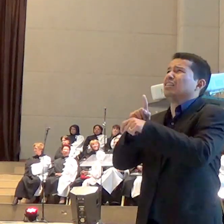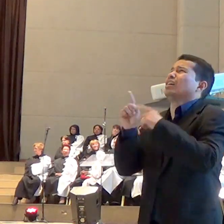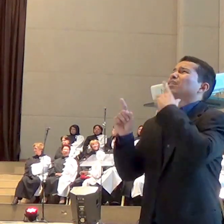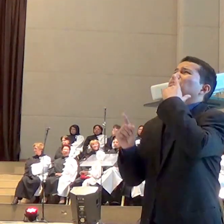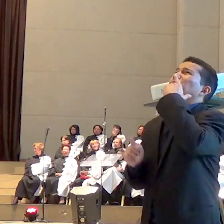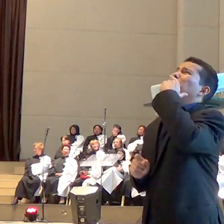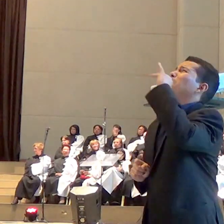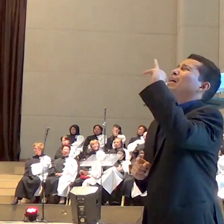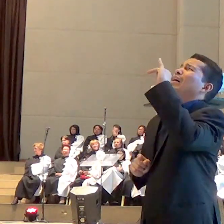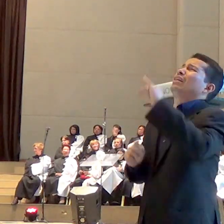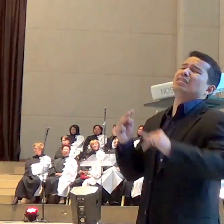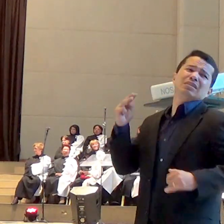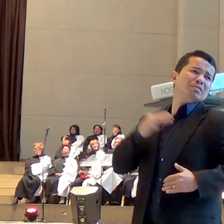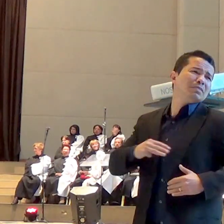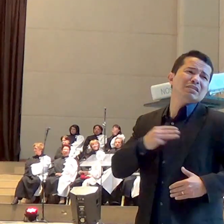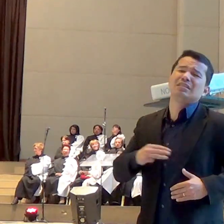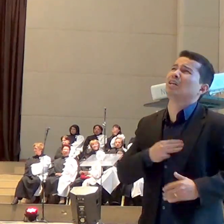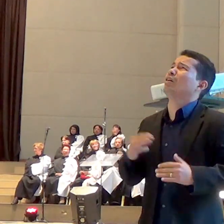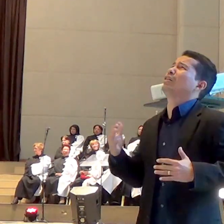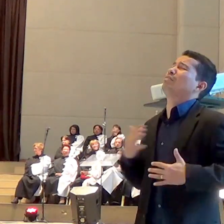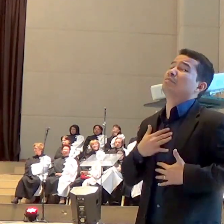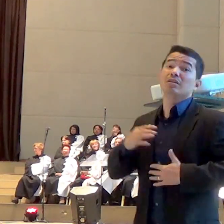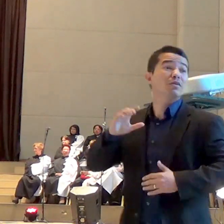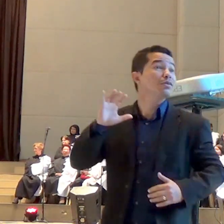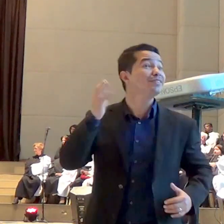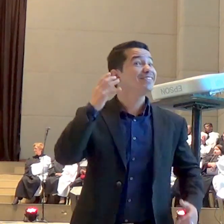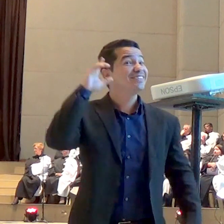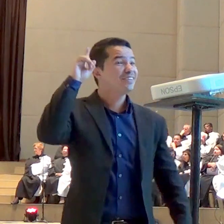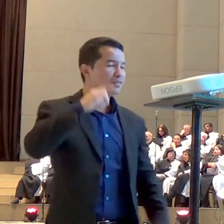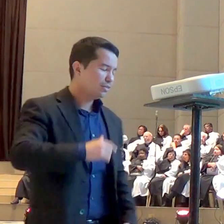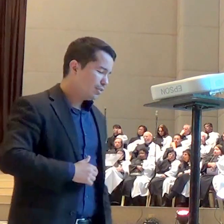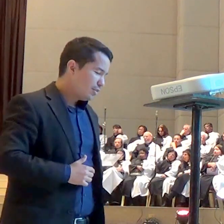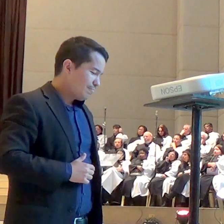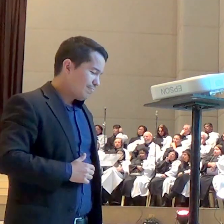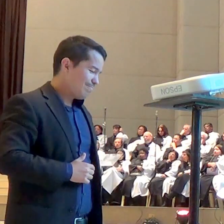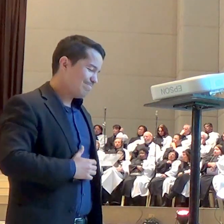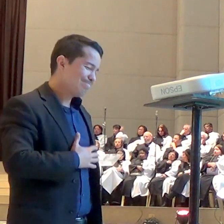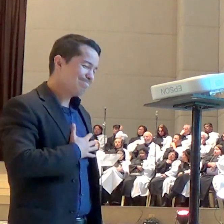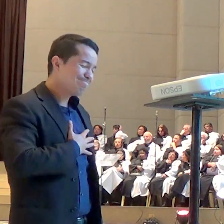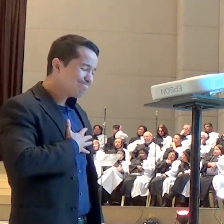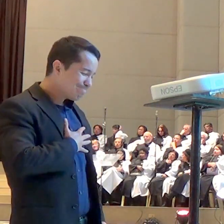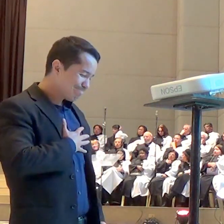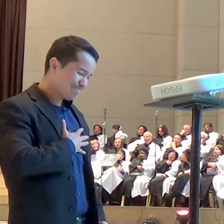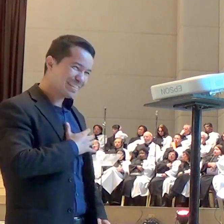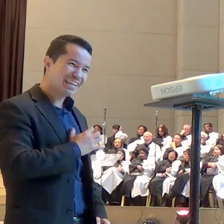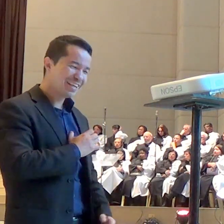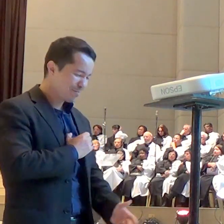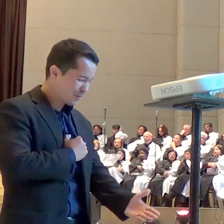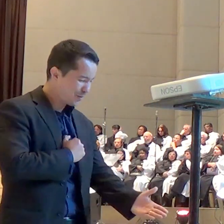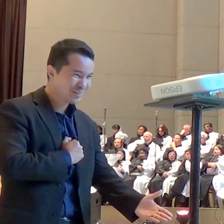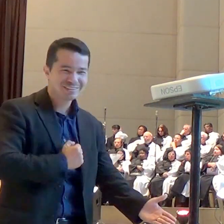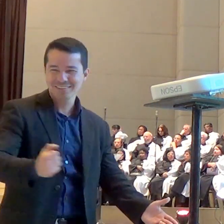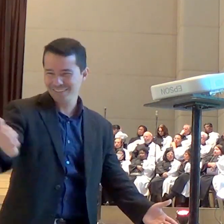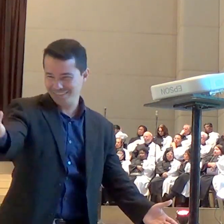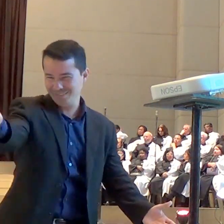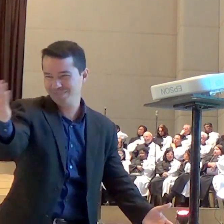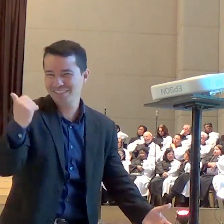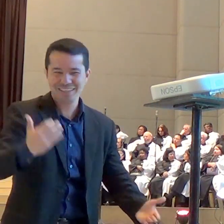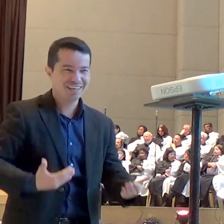ama e ele diz para os exércitos celestiais dele anjos vamos lá